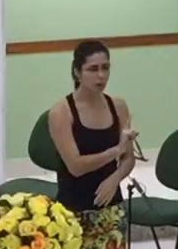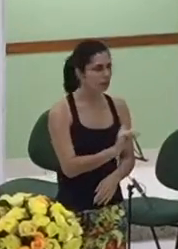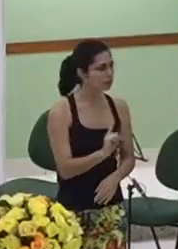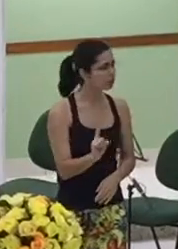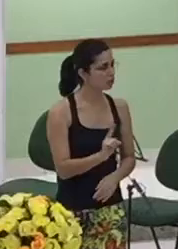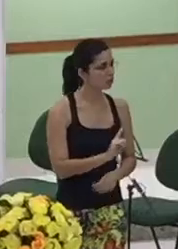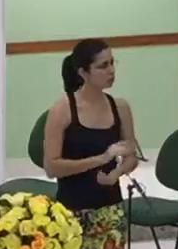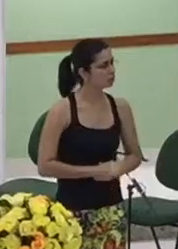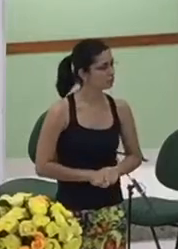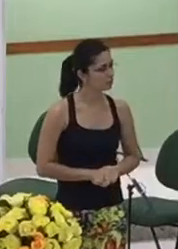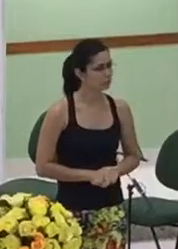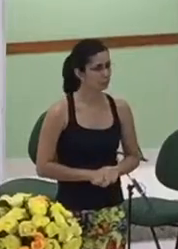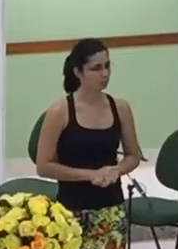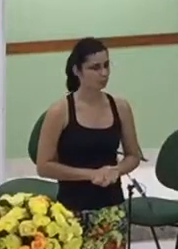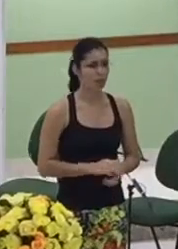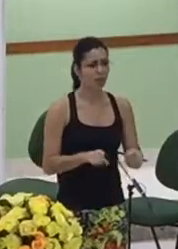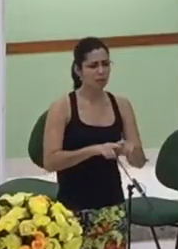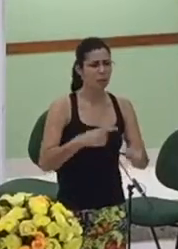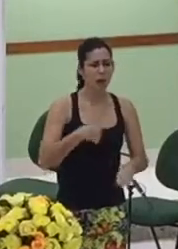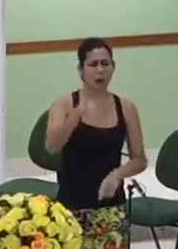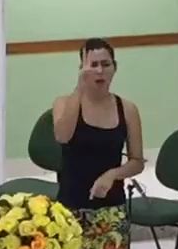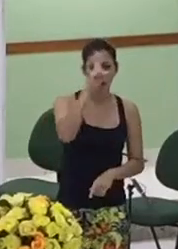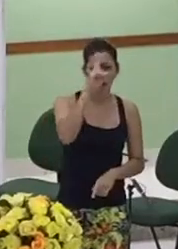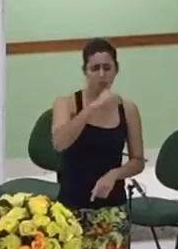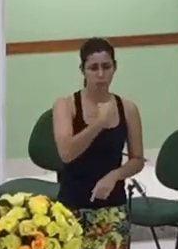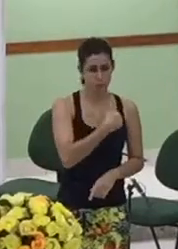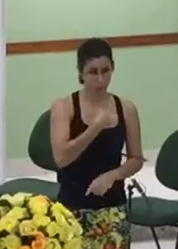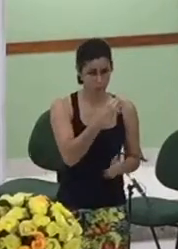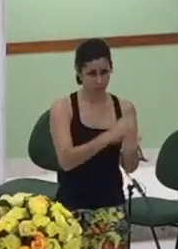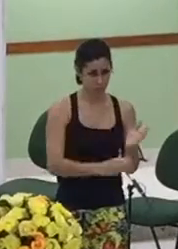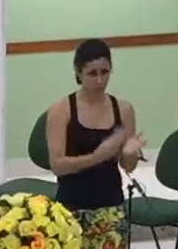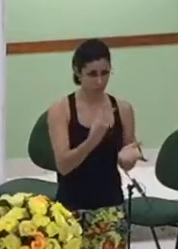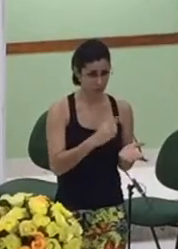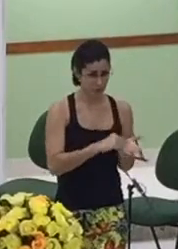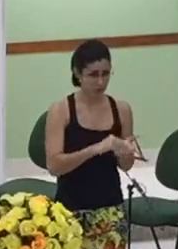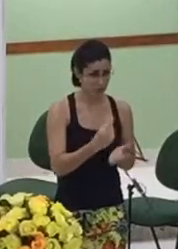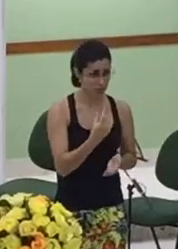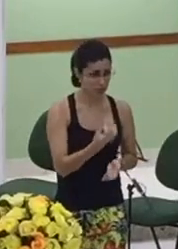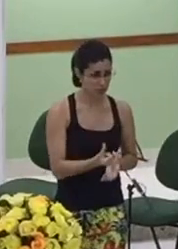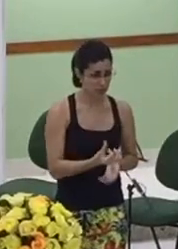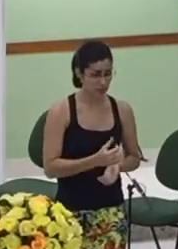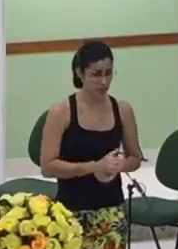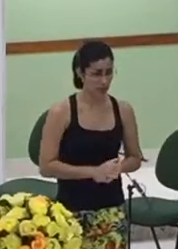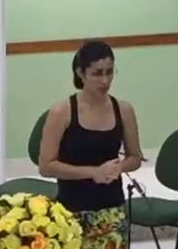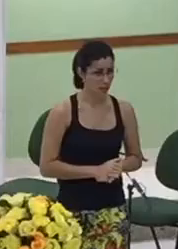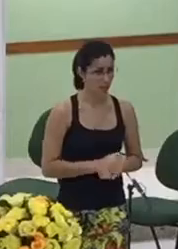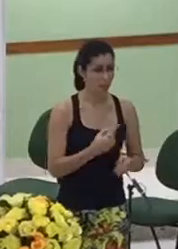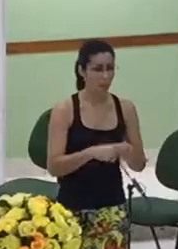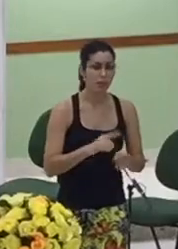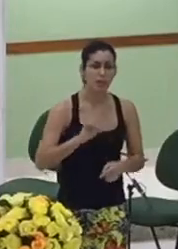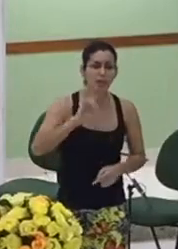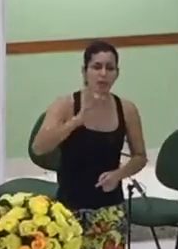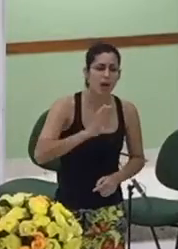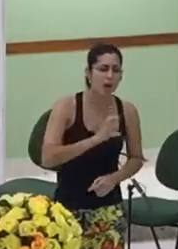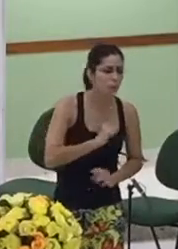isso me lembra João capítulo 3 versículo 16 porque Deus amou o mundo de tal maneira